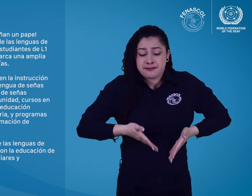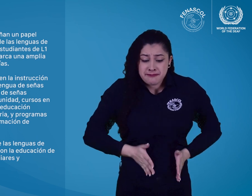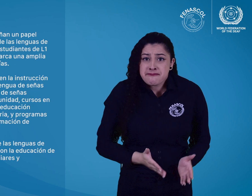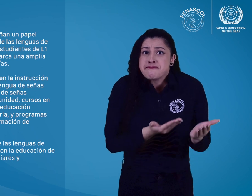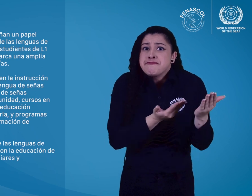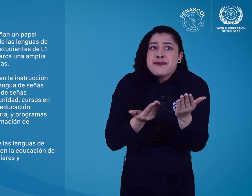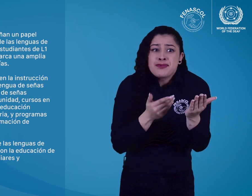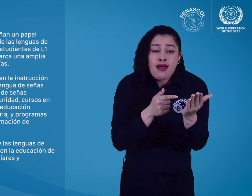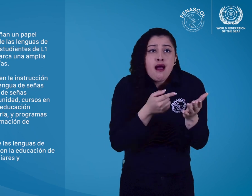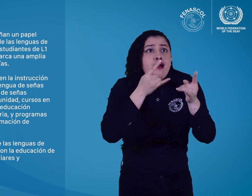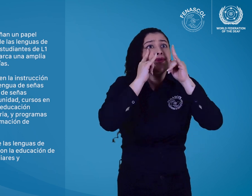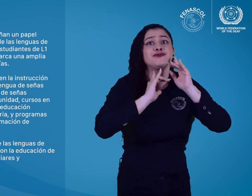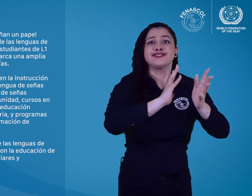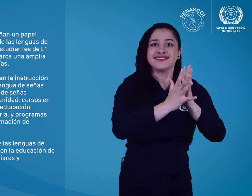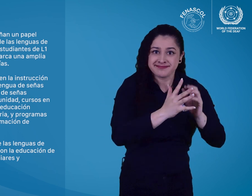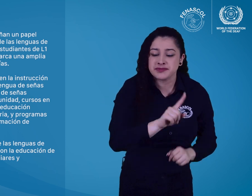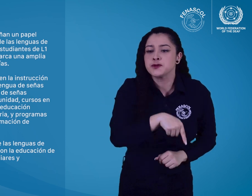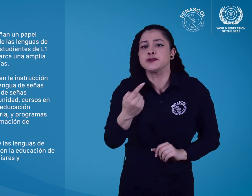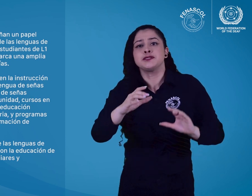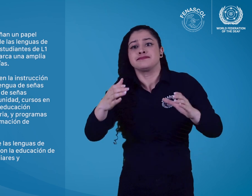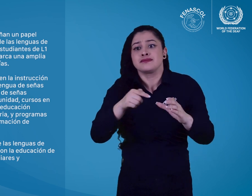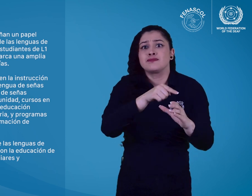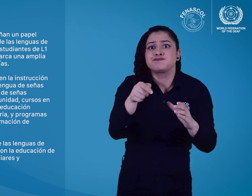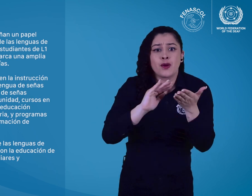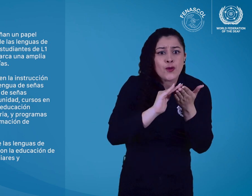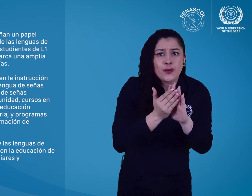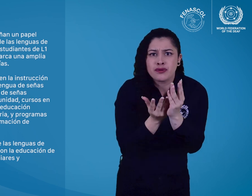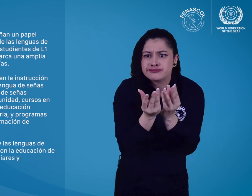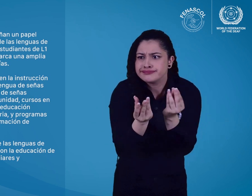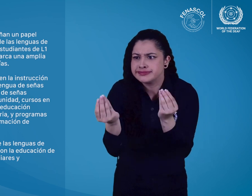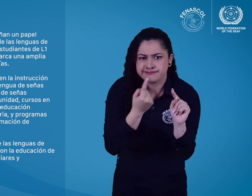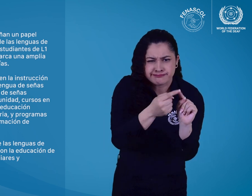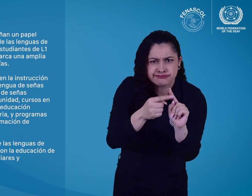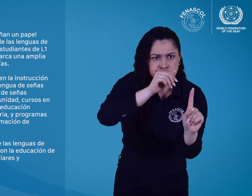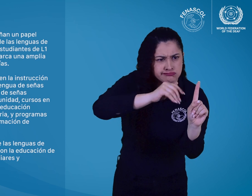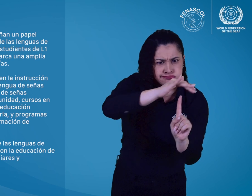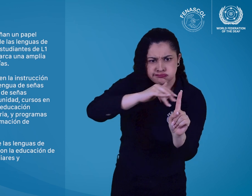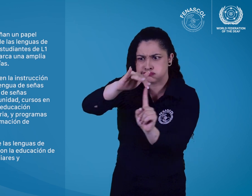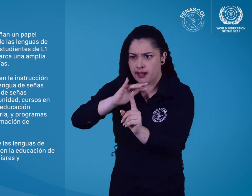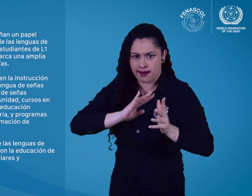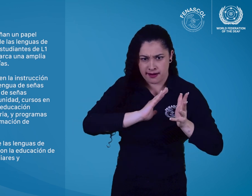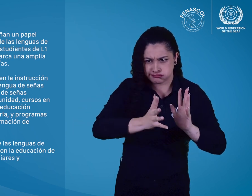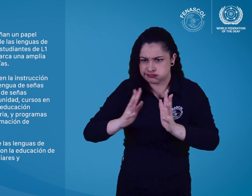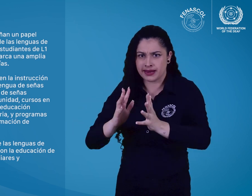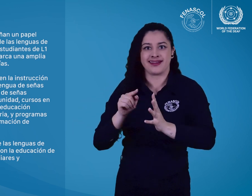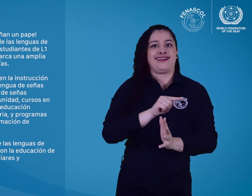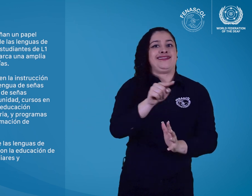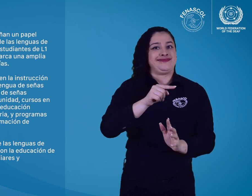puede consistir en la instrucción de nuevos señantes, como la lengua de señas para